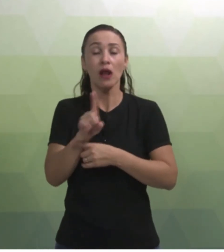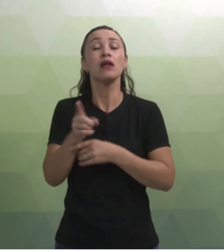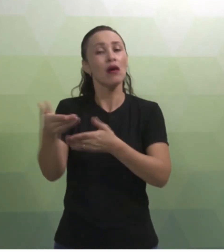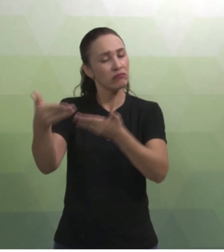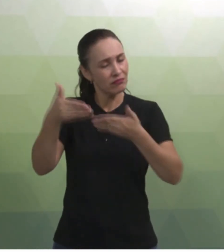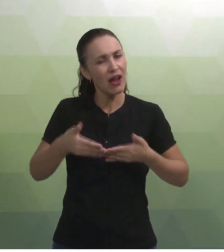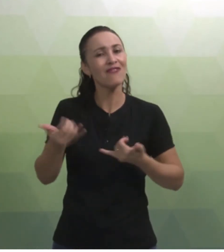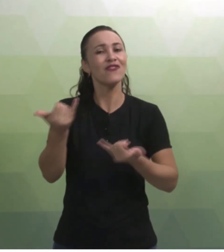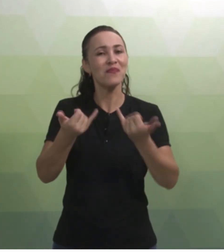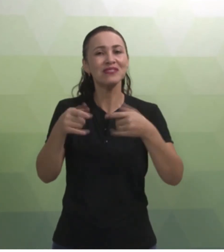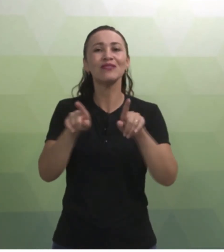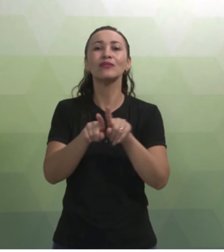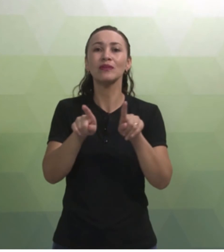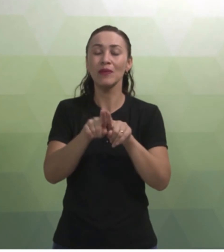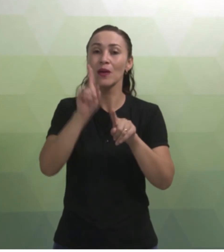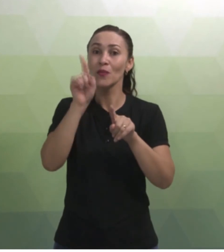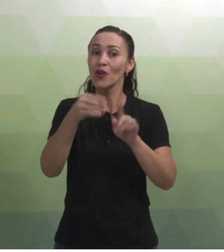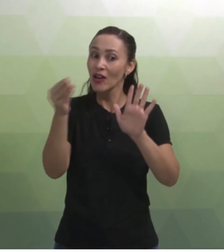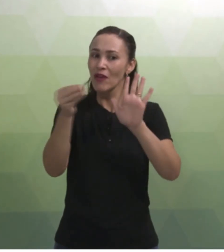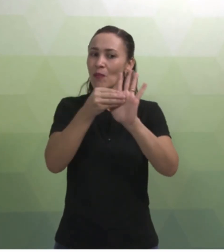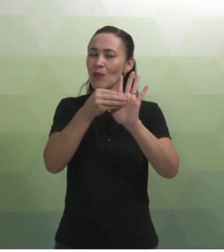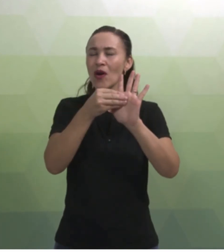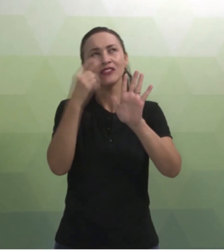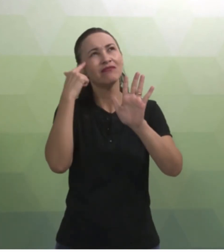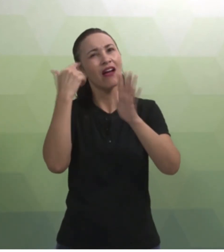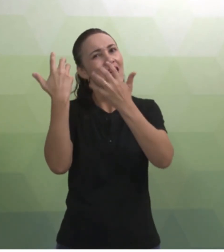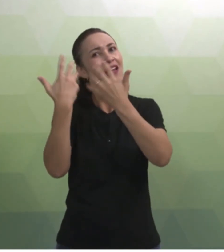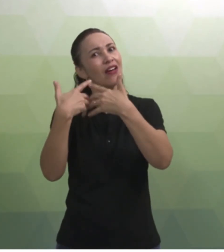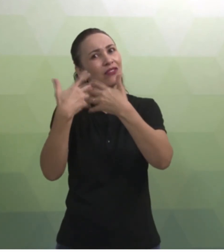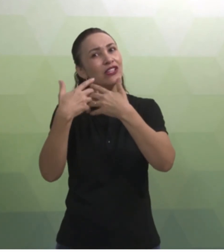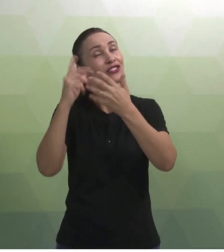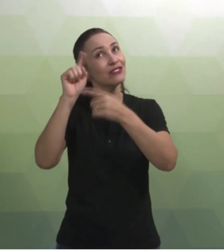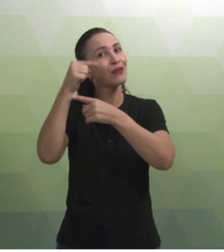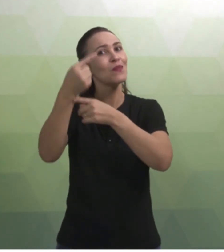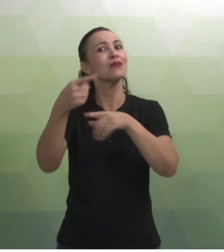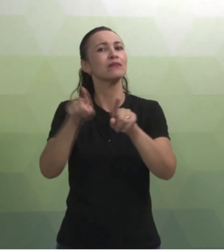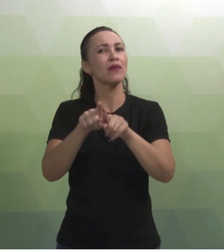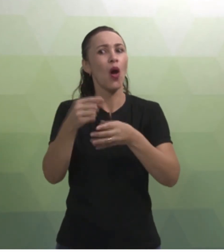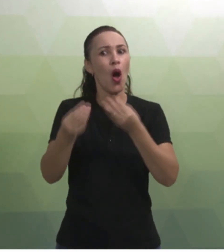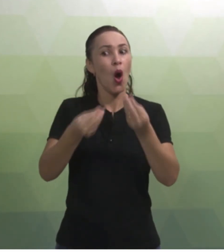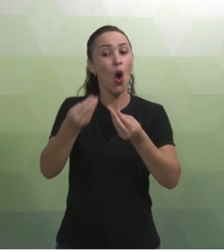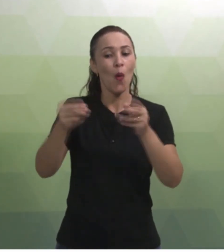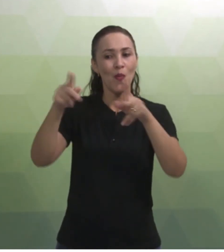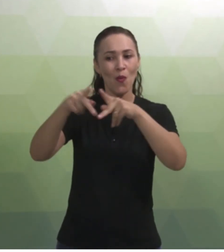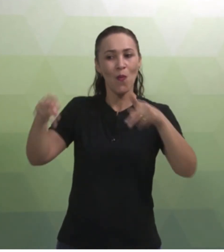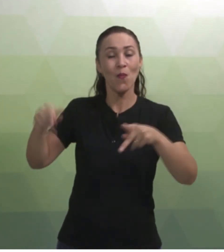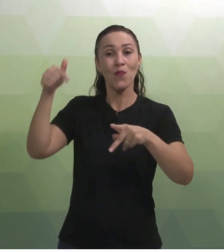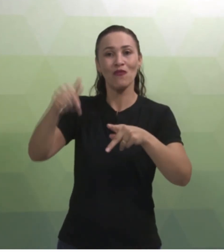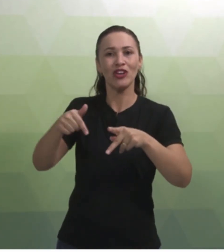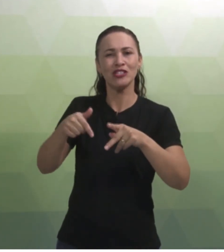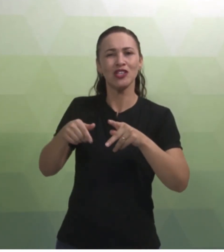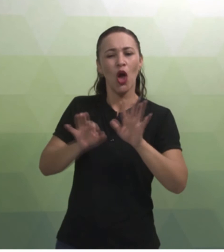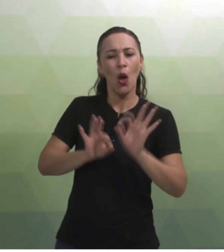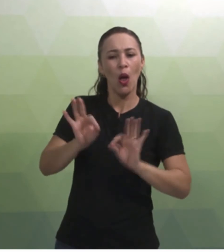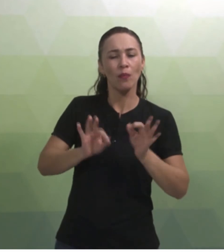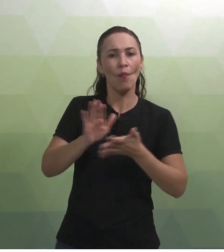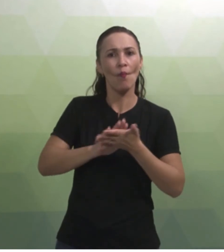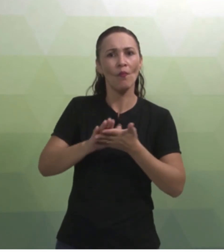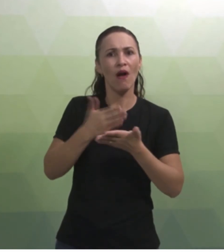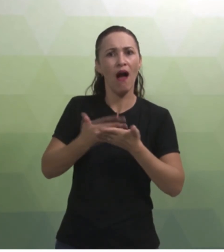Então, se não, você vai trazer para a gente essa informação também, porque aí será um item a ser refletido mais à frente. Como assim? Temos um professor que